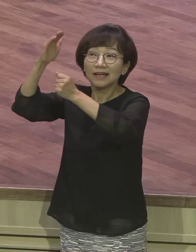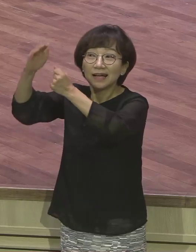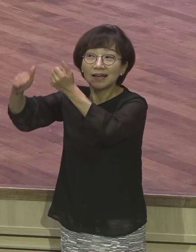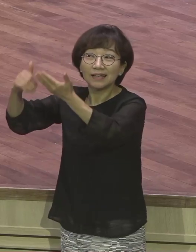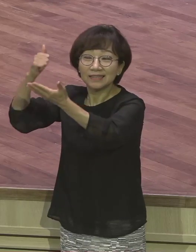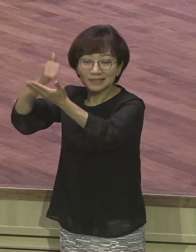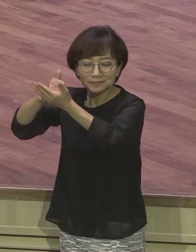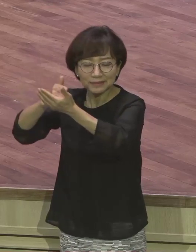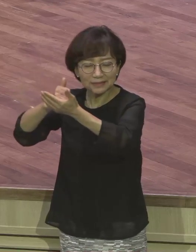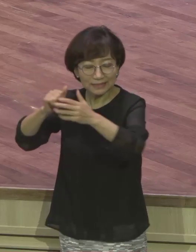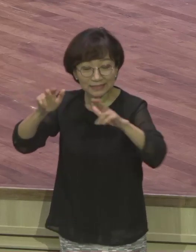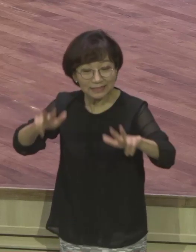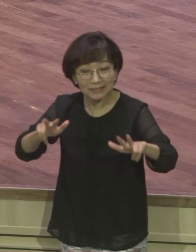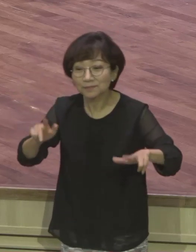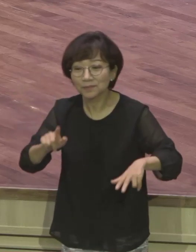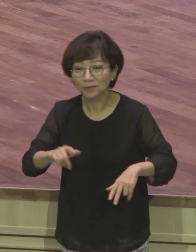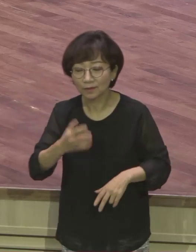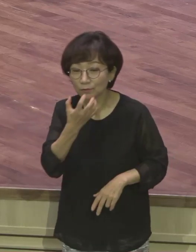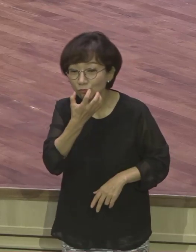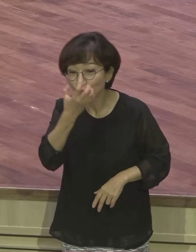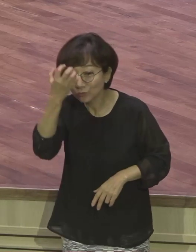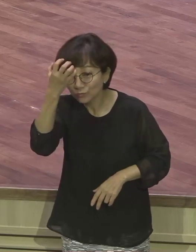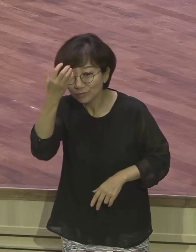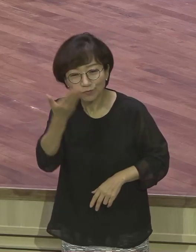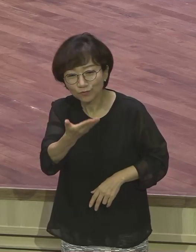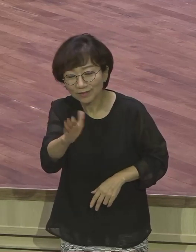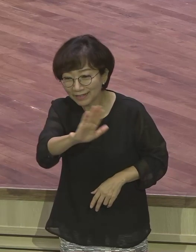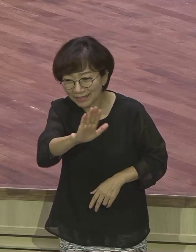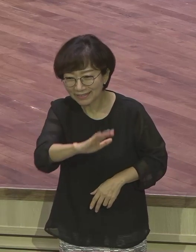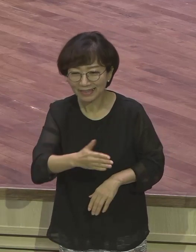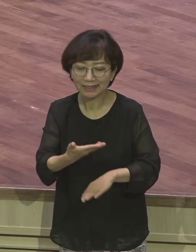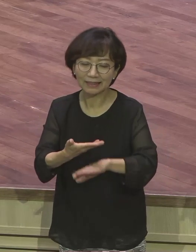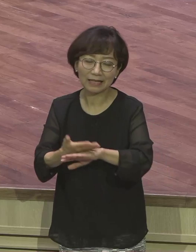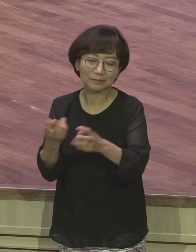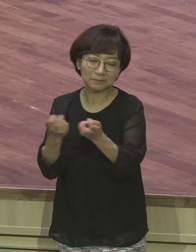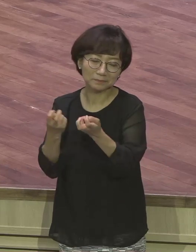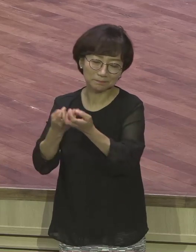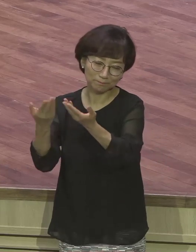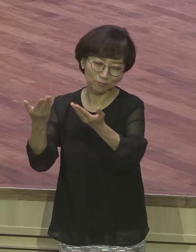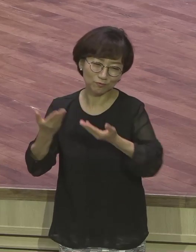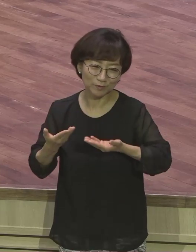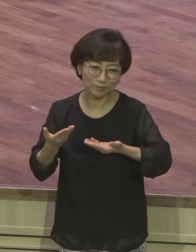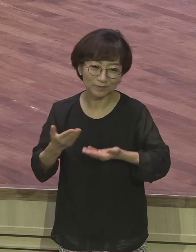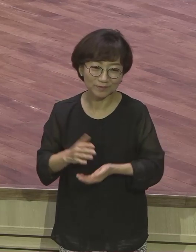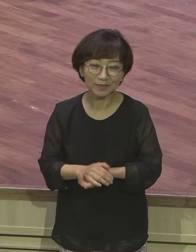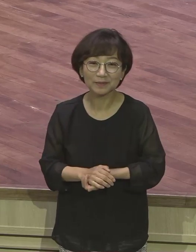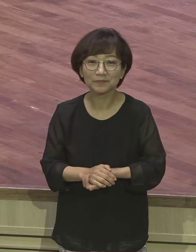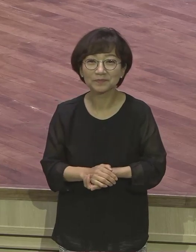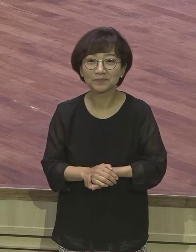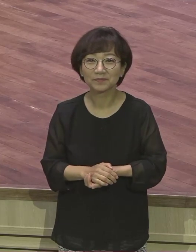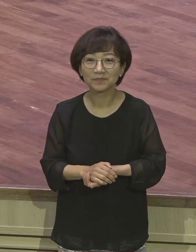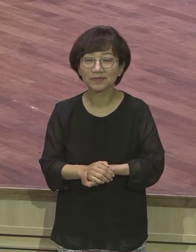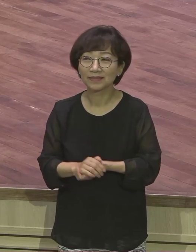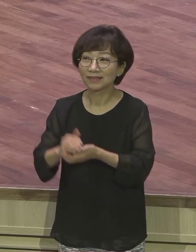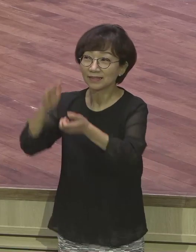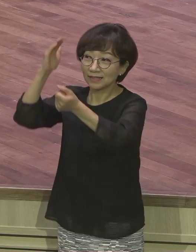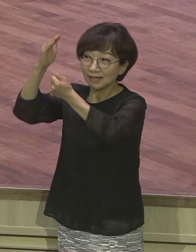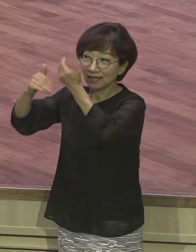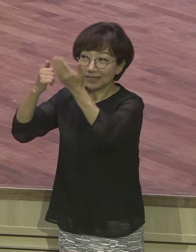있지만은 하나님께서는 다른 방법을 통해서 우리의 이 삶 속에 하나님의 뜻과 교획을 주시는데 그게